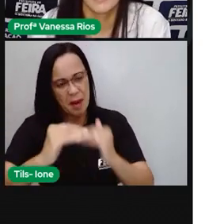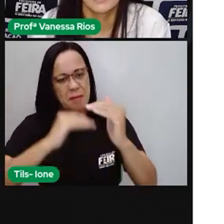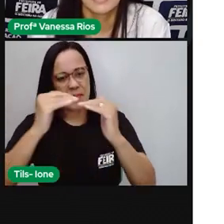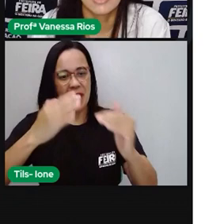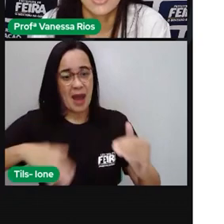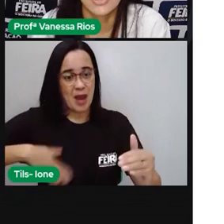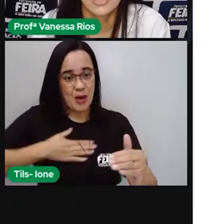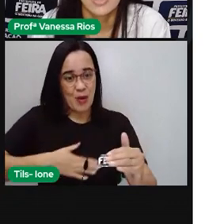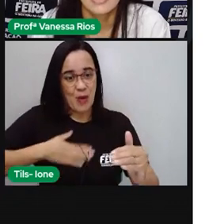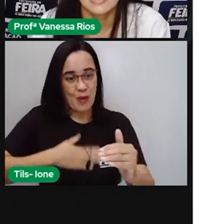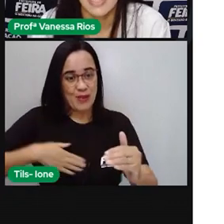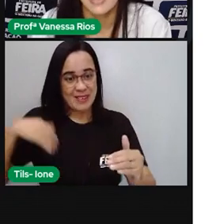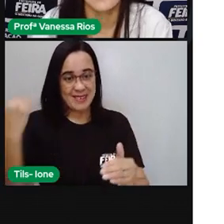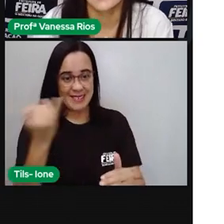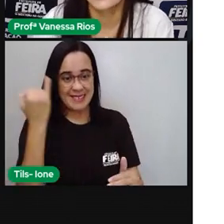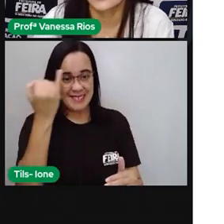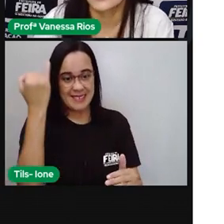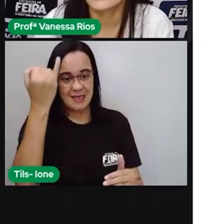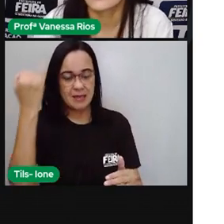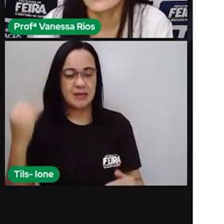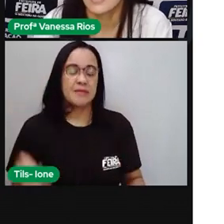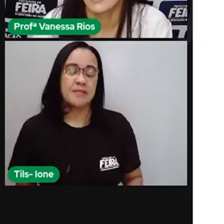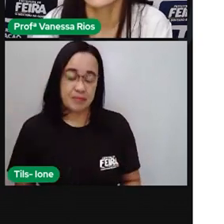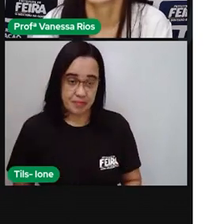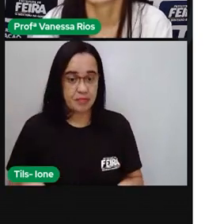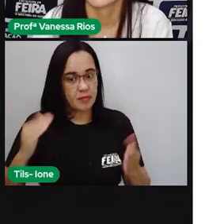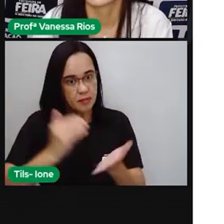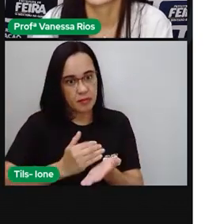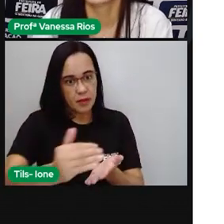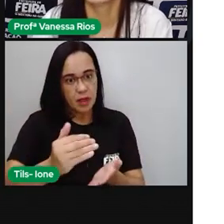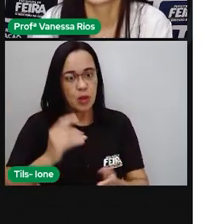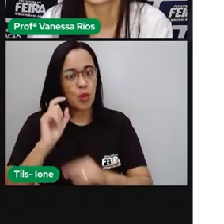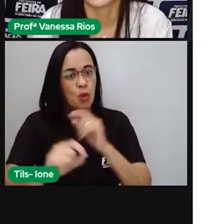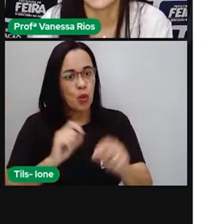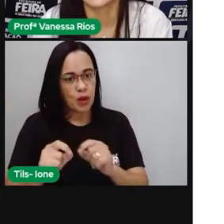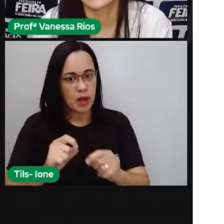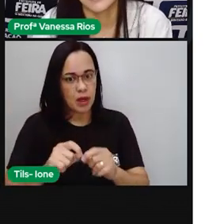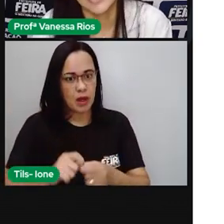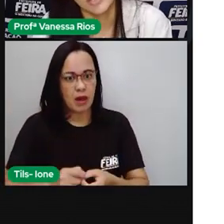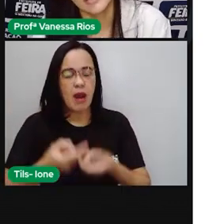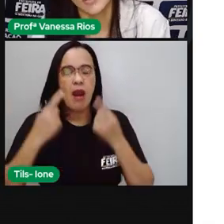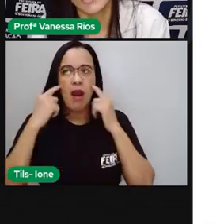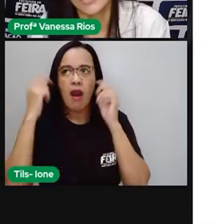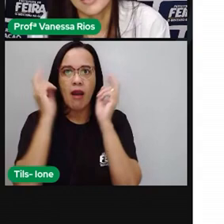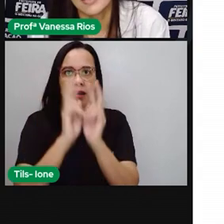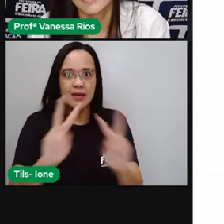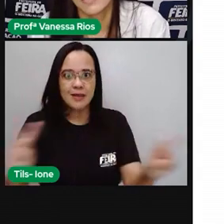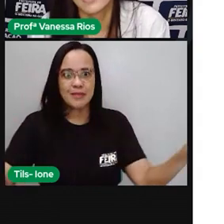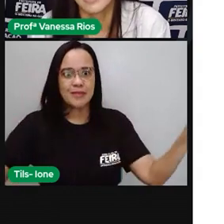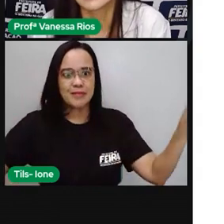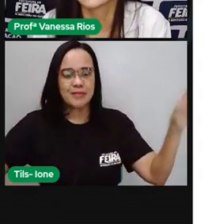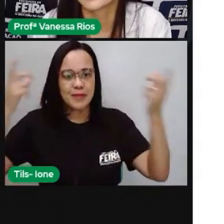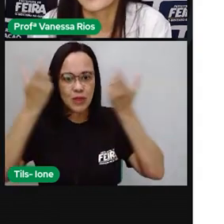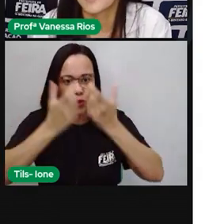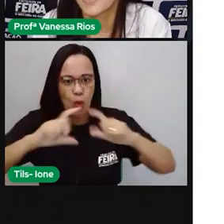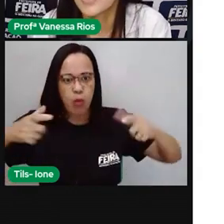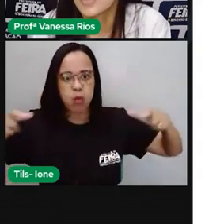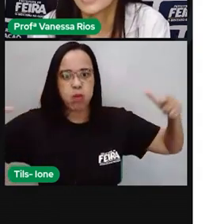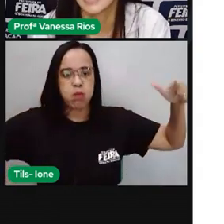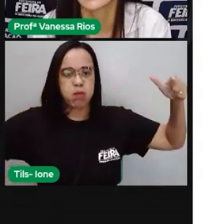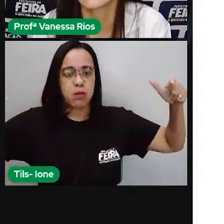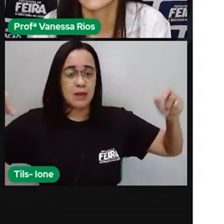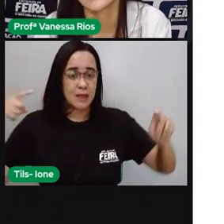tão importante. E aí, a partir disso, você, ó, vai ampliar seus horizontes. Porque a leitura